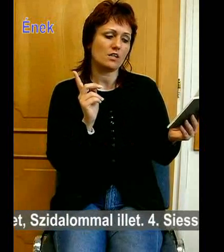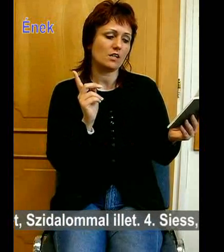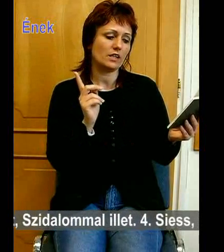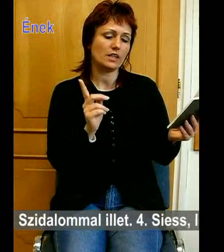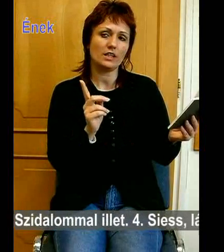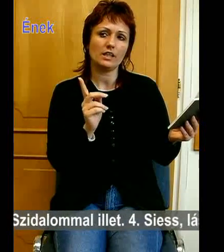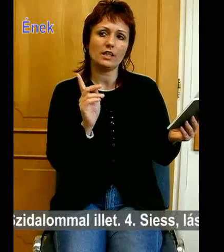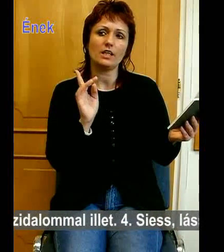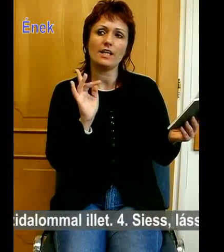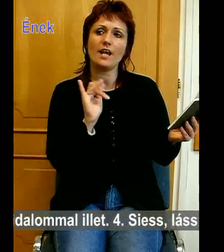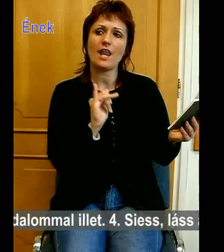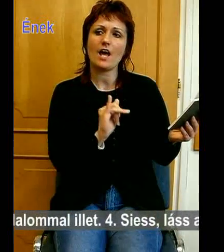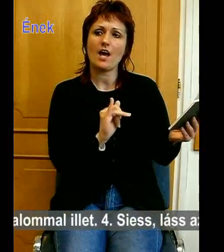élet.